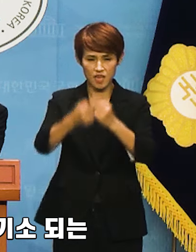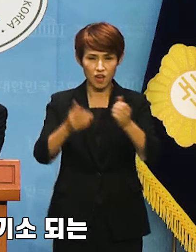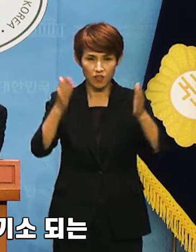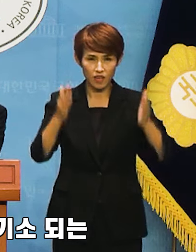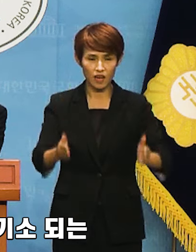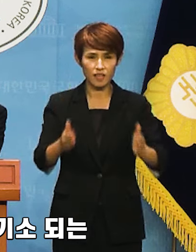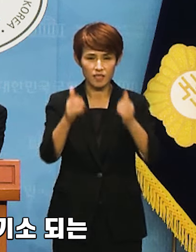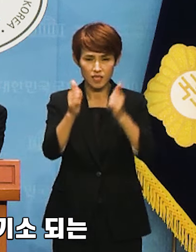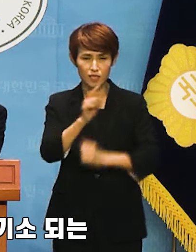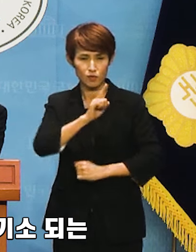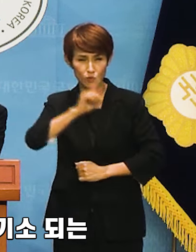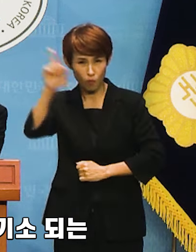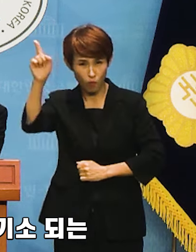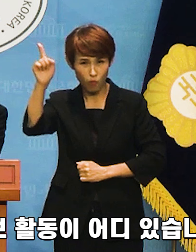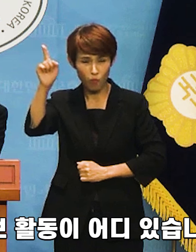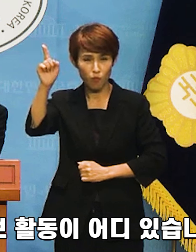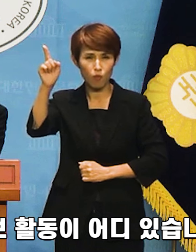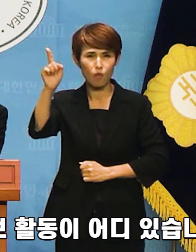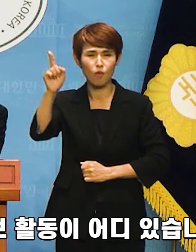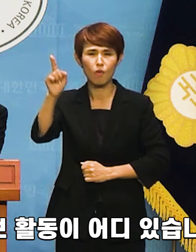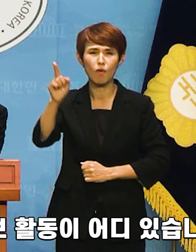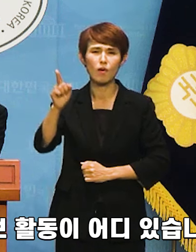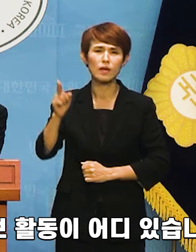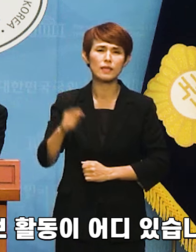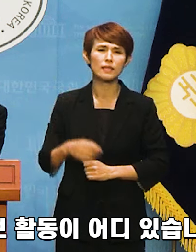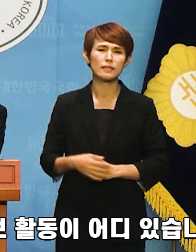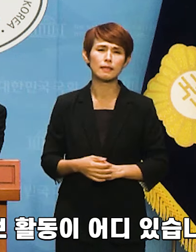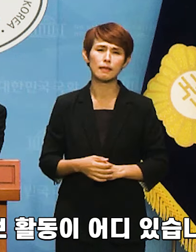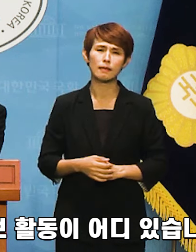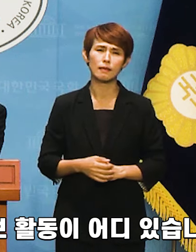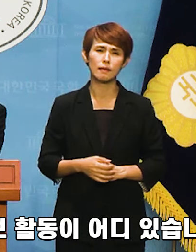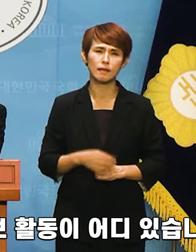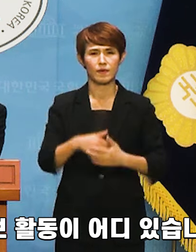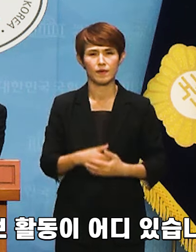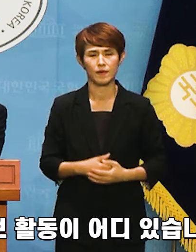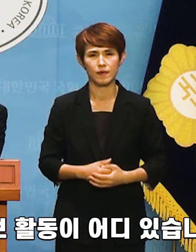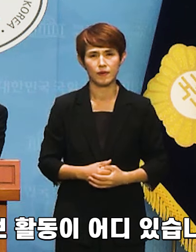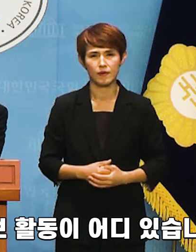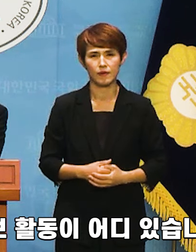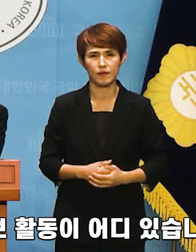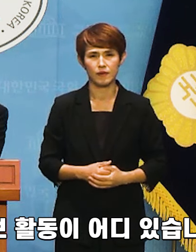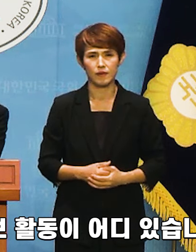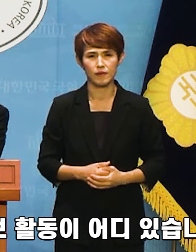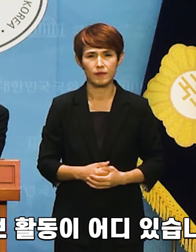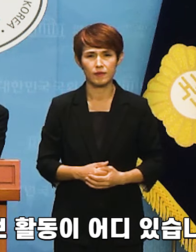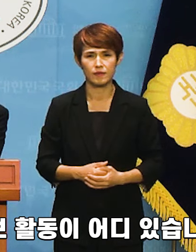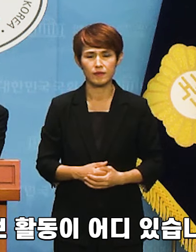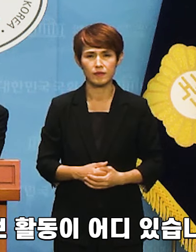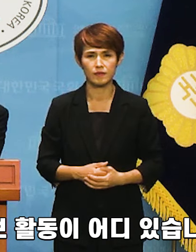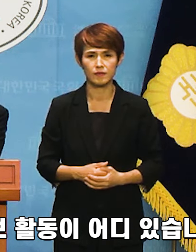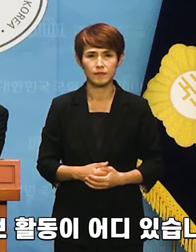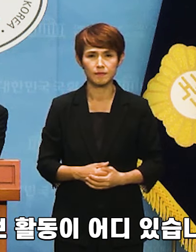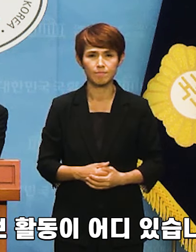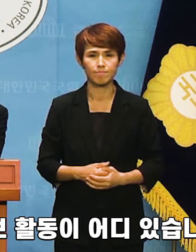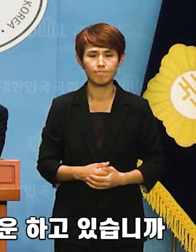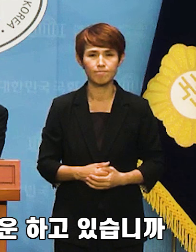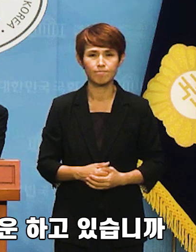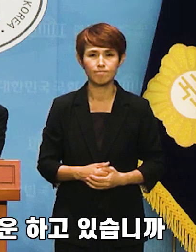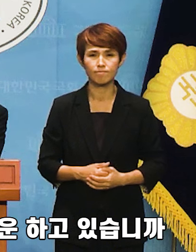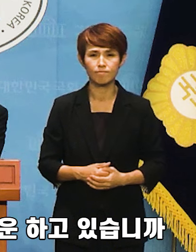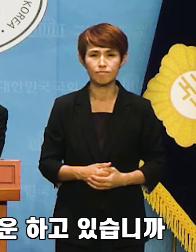20개항이 기소되는 이러한 비전문적이고 황당한 정보활동이 어디 있습니까